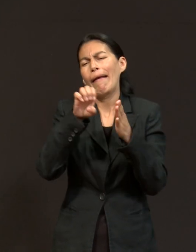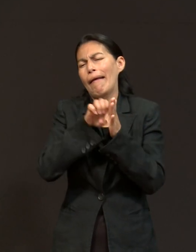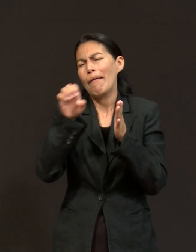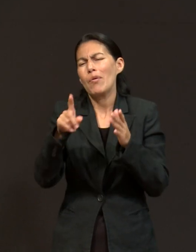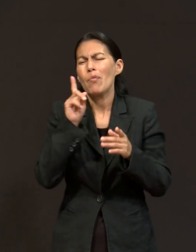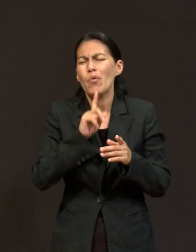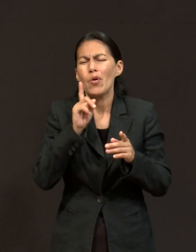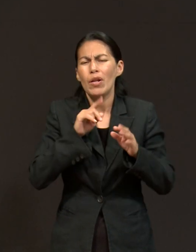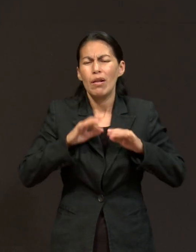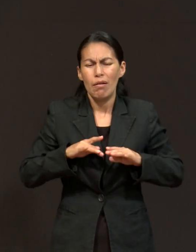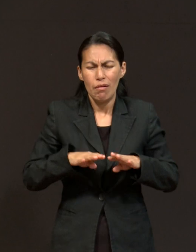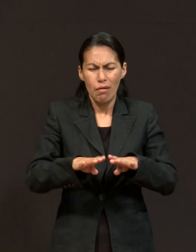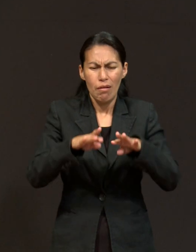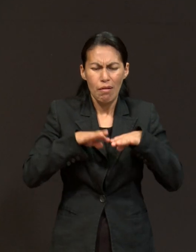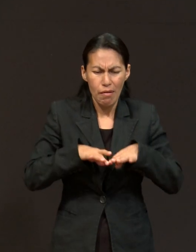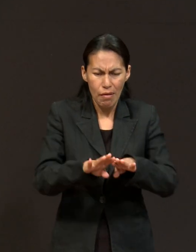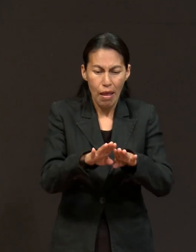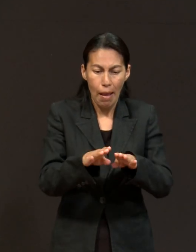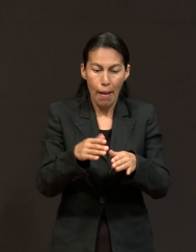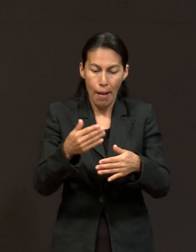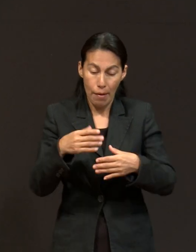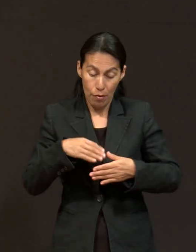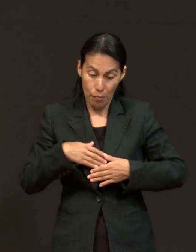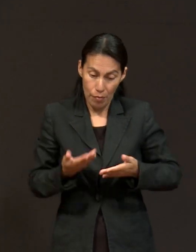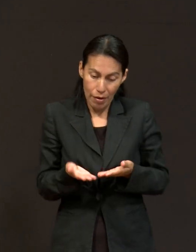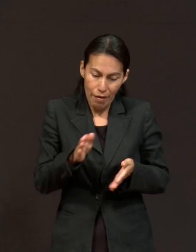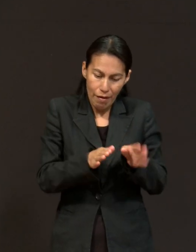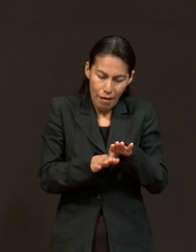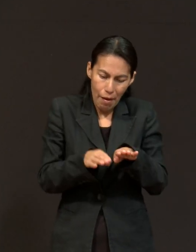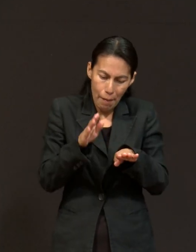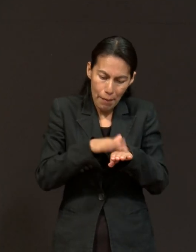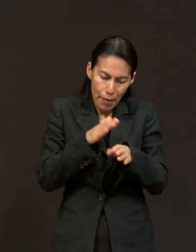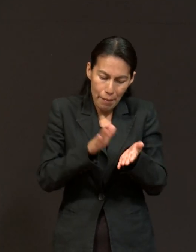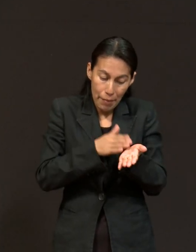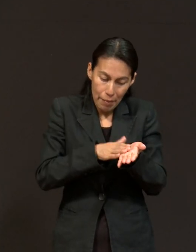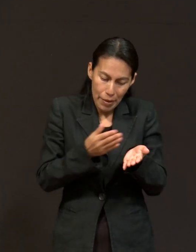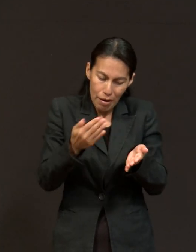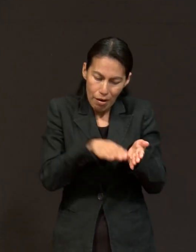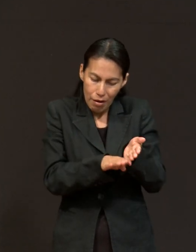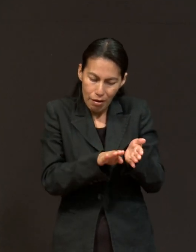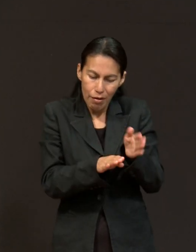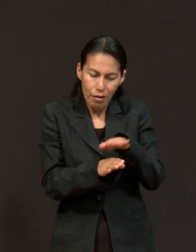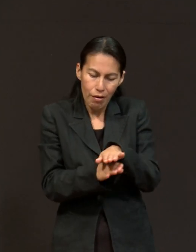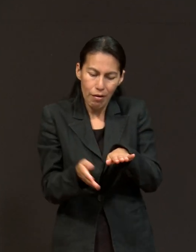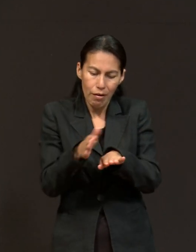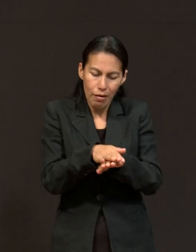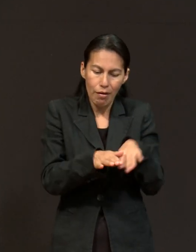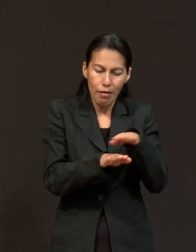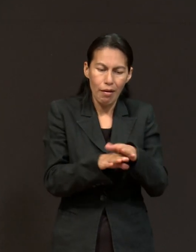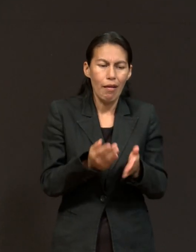ahora, digamos, colportar sería vender libros que lleven un mensaje de esperanza, de